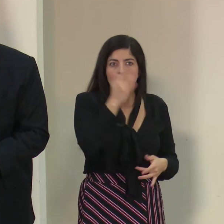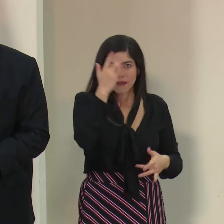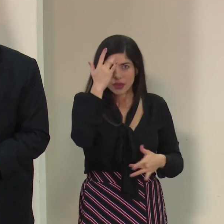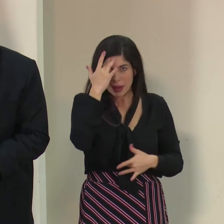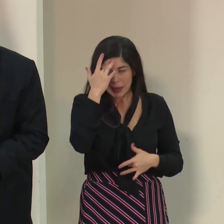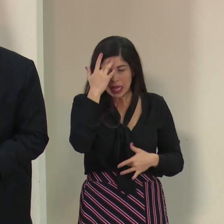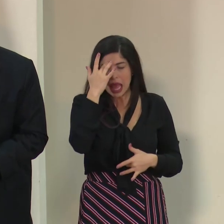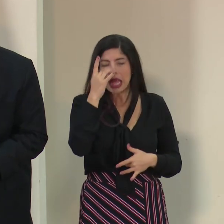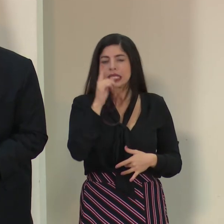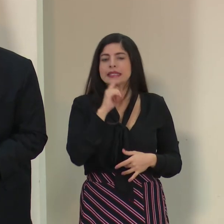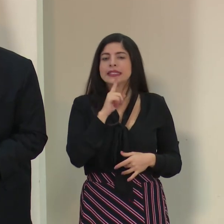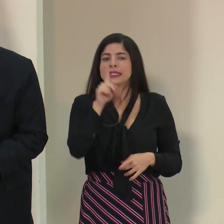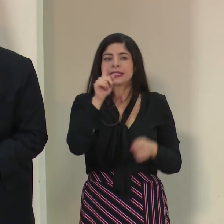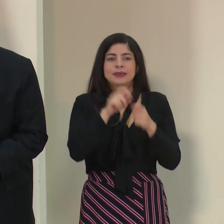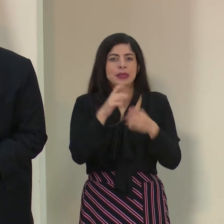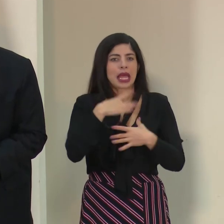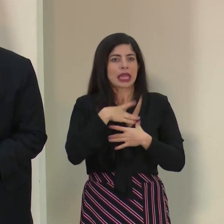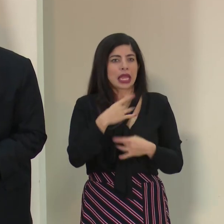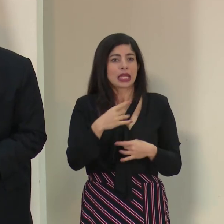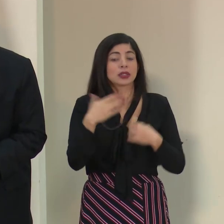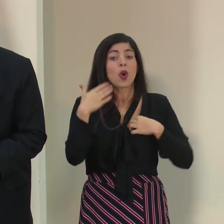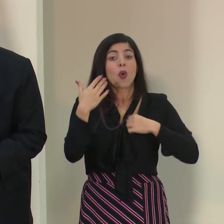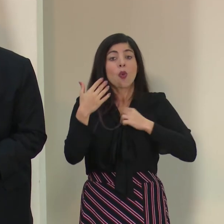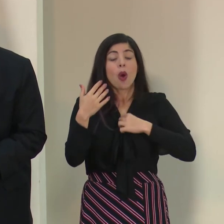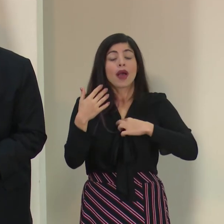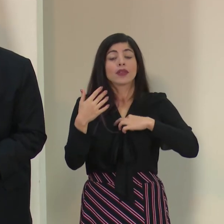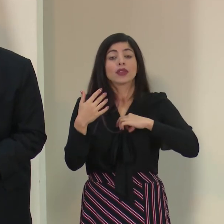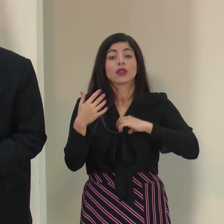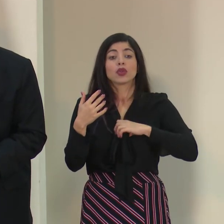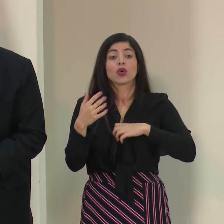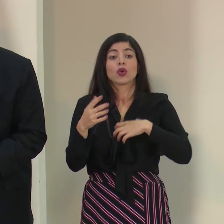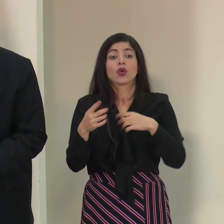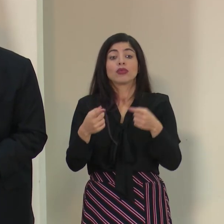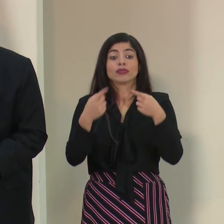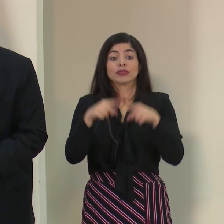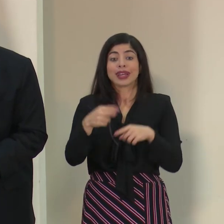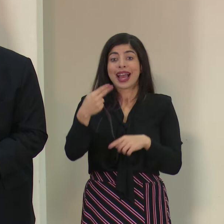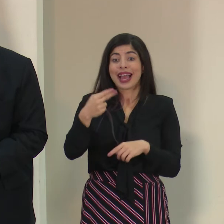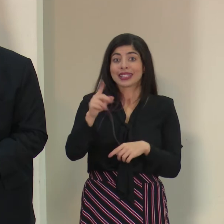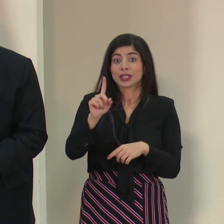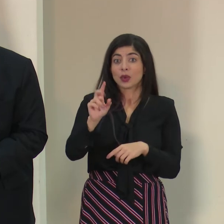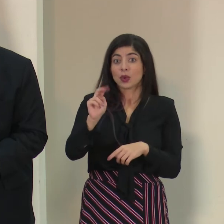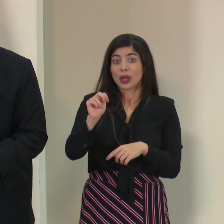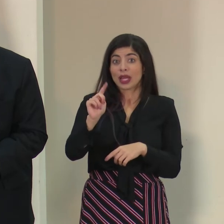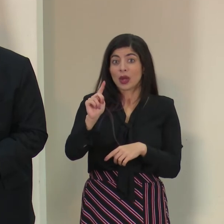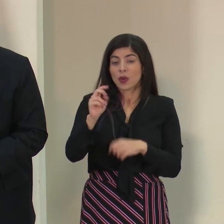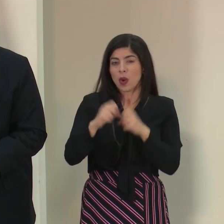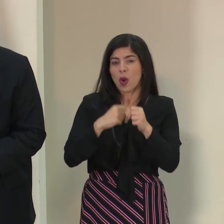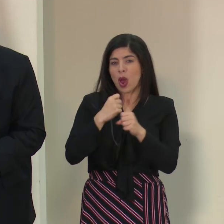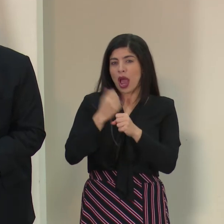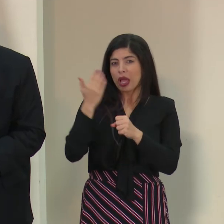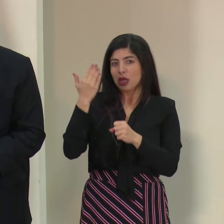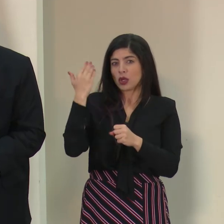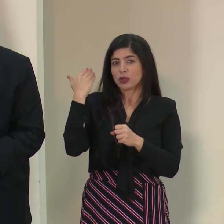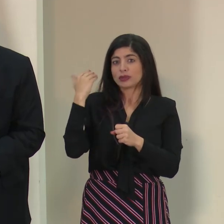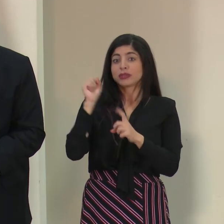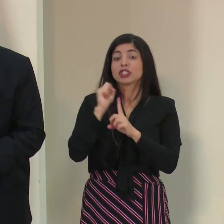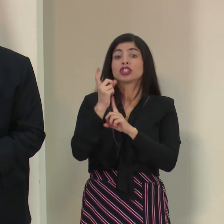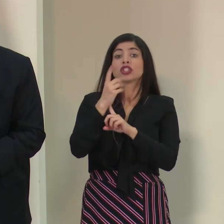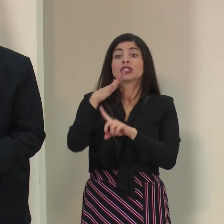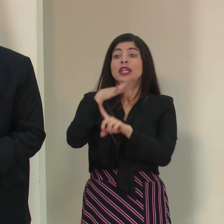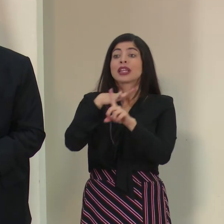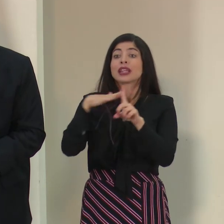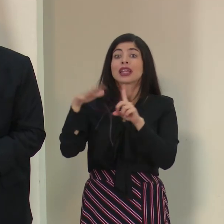Hay un hecho muy interesante y es que cuando se presentó el H1N1 hace unos años, la sociedad